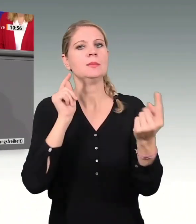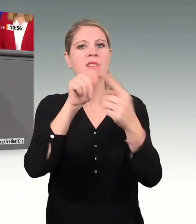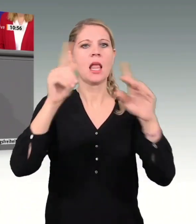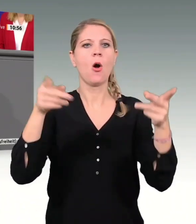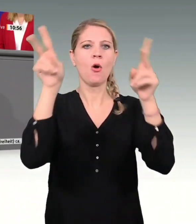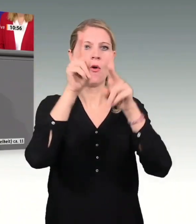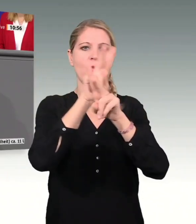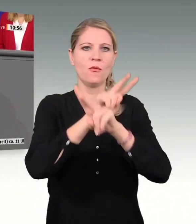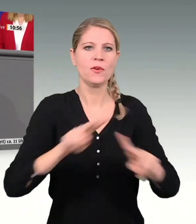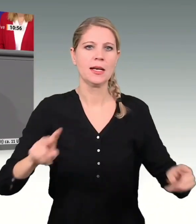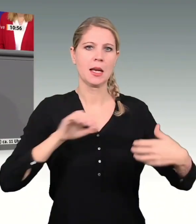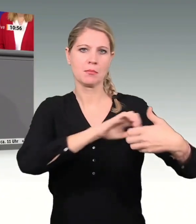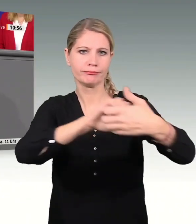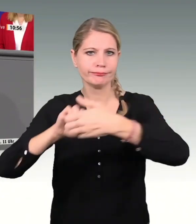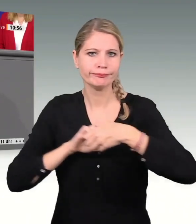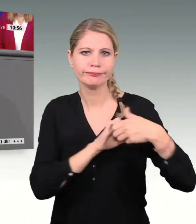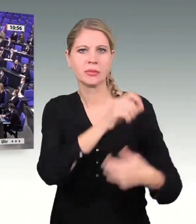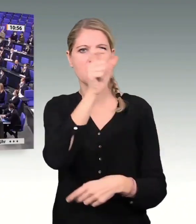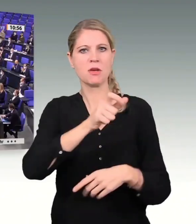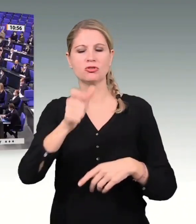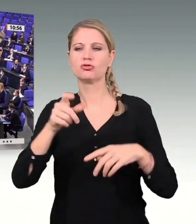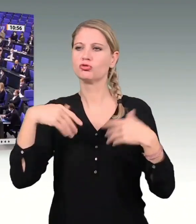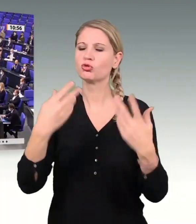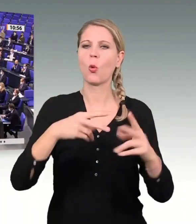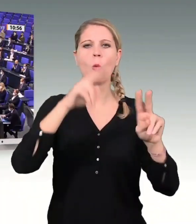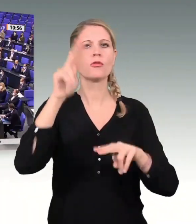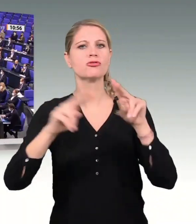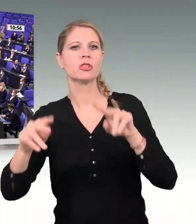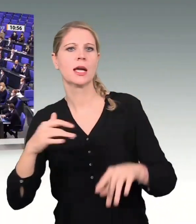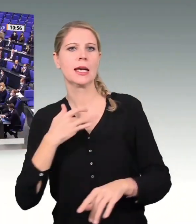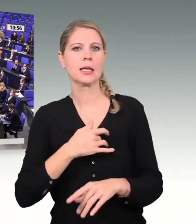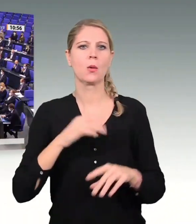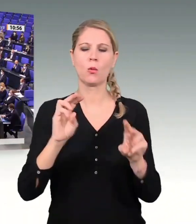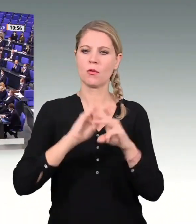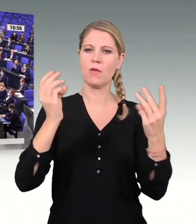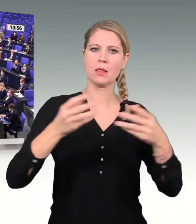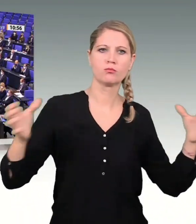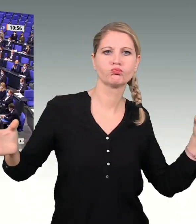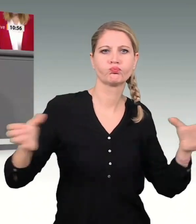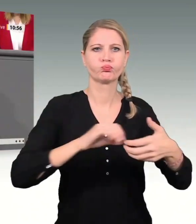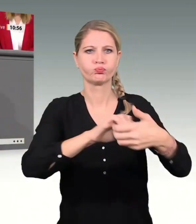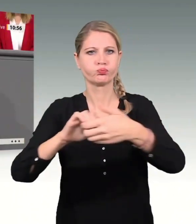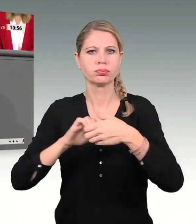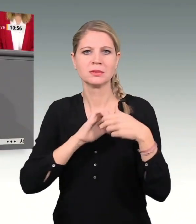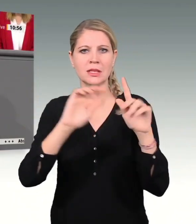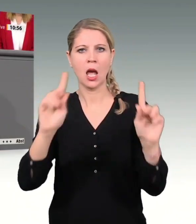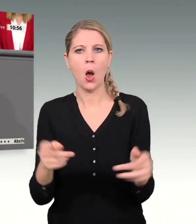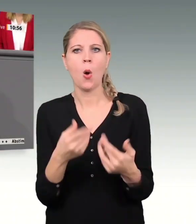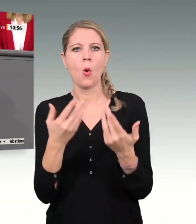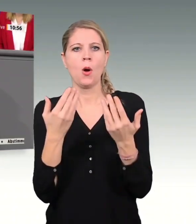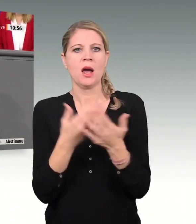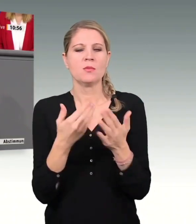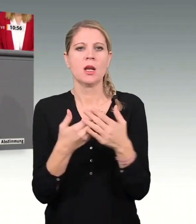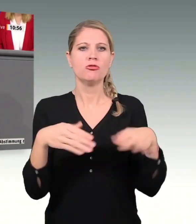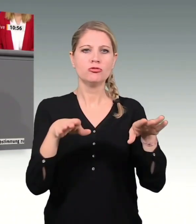Eine wichtige Aufgabe des Beauftragten ist der Bericht der Bundesregierung, Nachschlagewerk für die Regierung, für uns im Parlament,